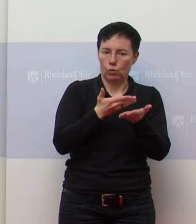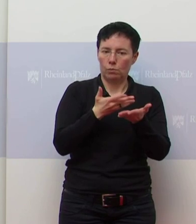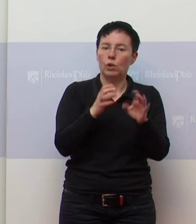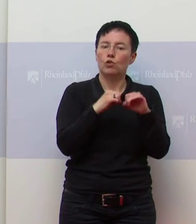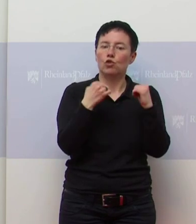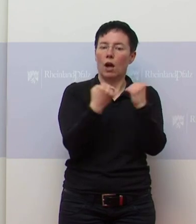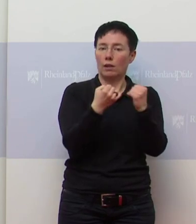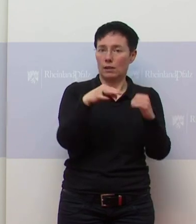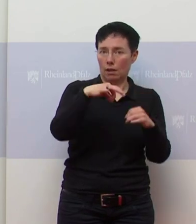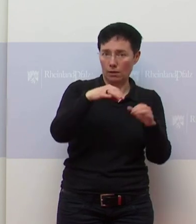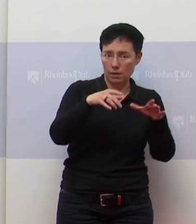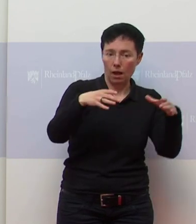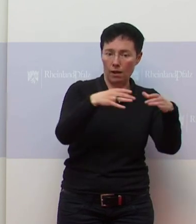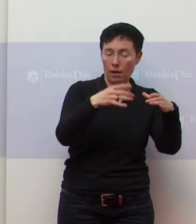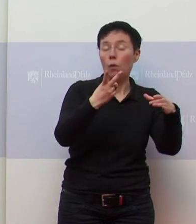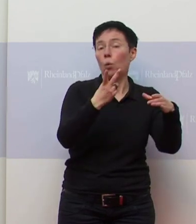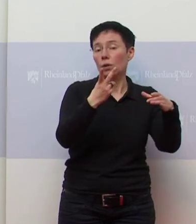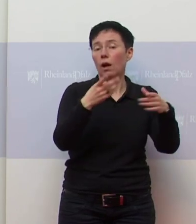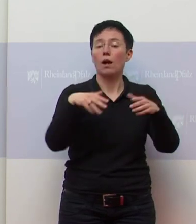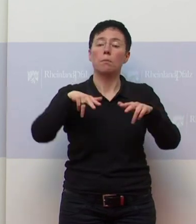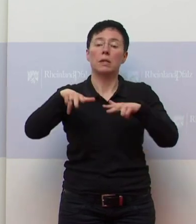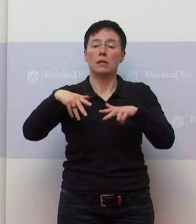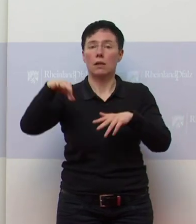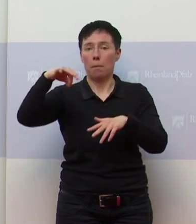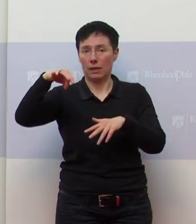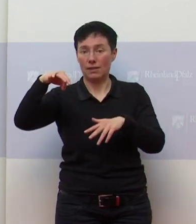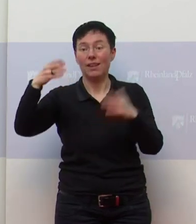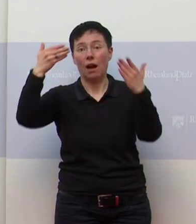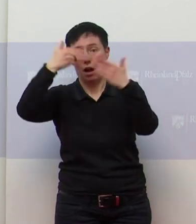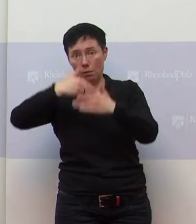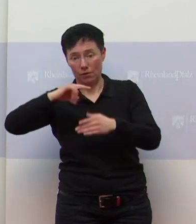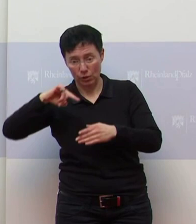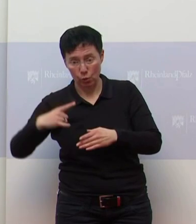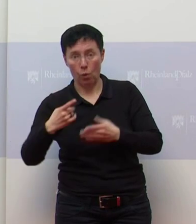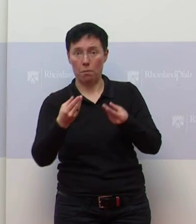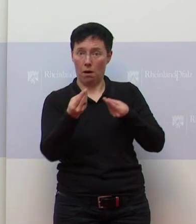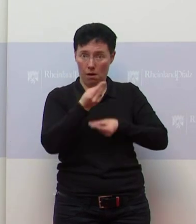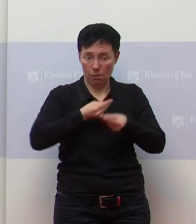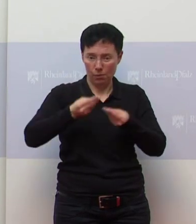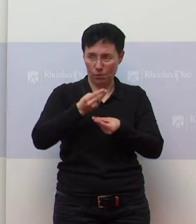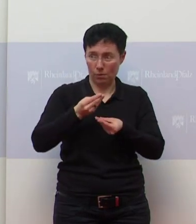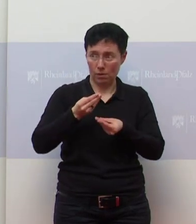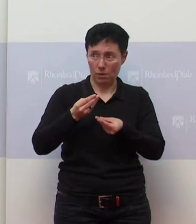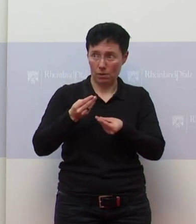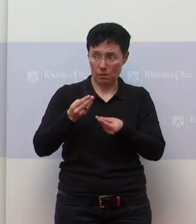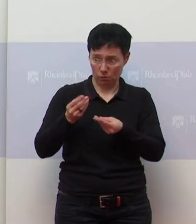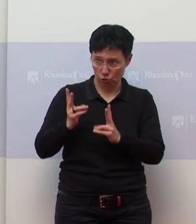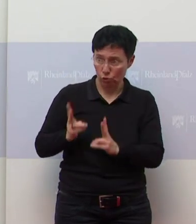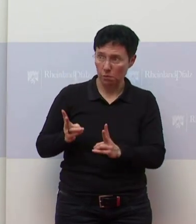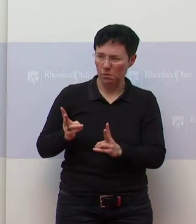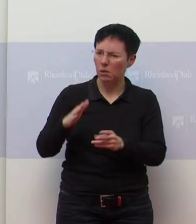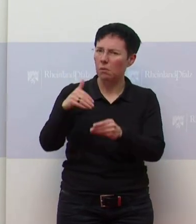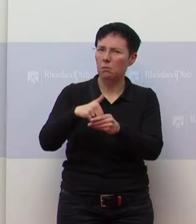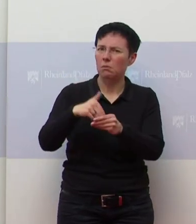-Chefs, möglicherweise aber auch auf der Ebene der Ministerpräsidenten am Abend. Können Sie das bestätigen? Und was soll da